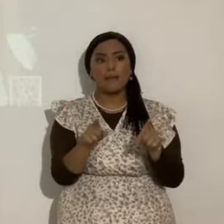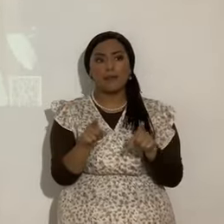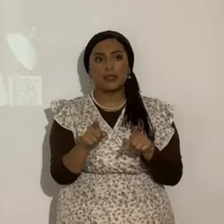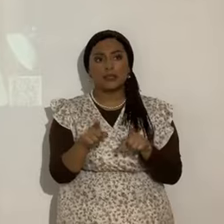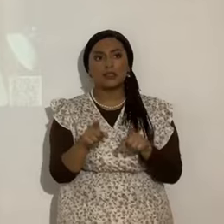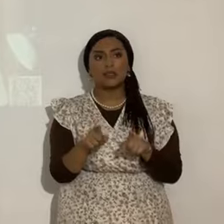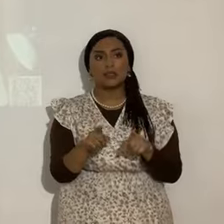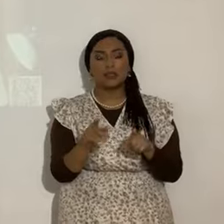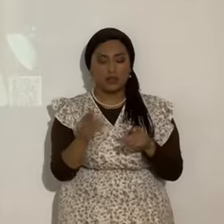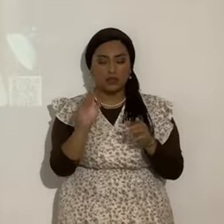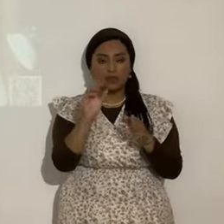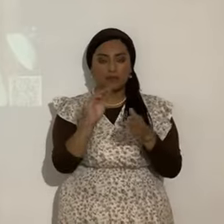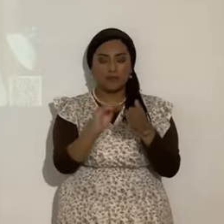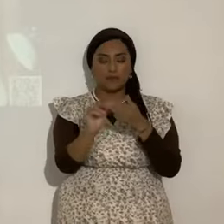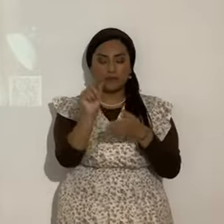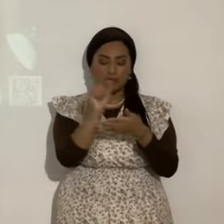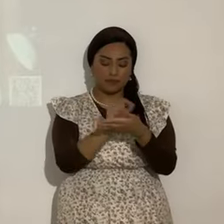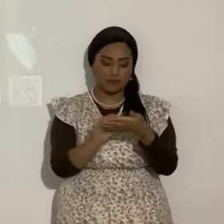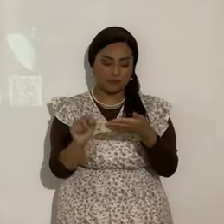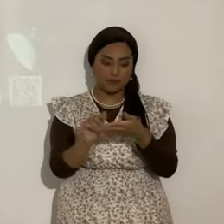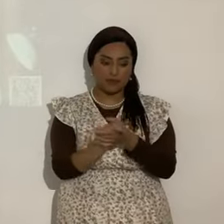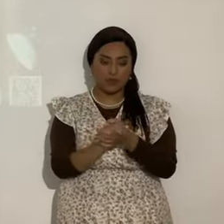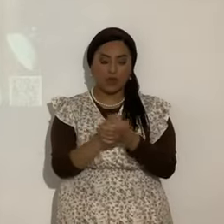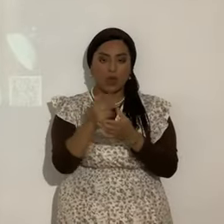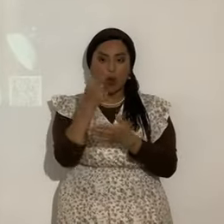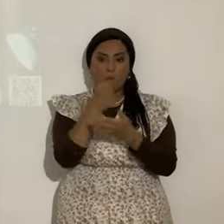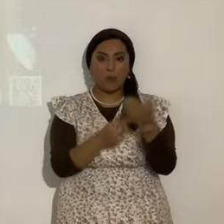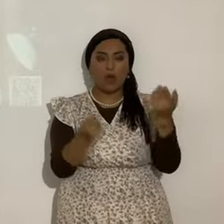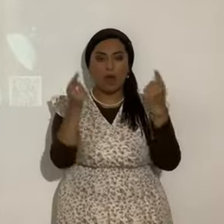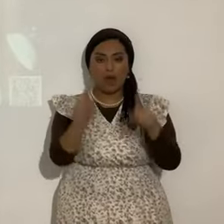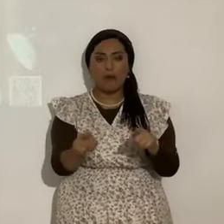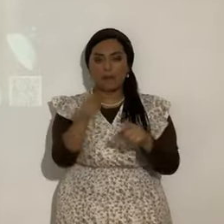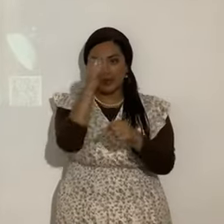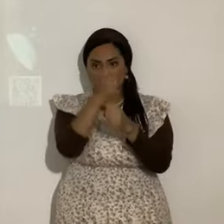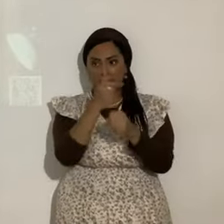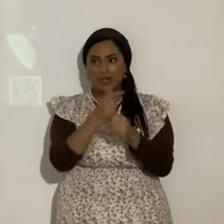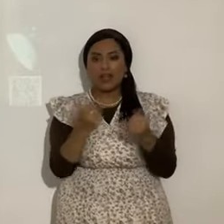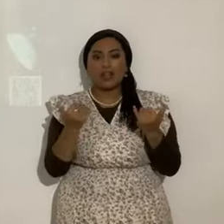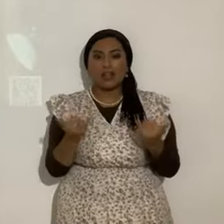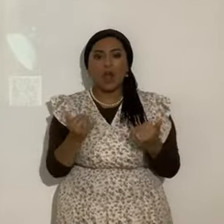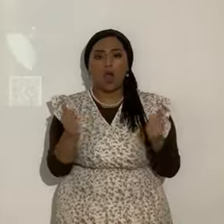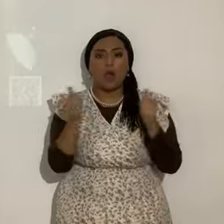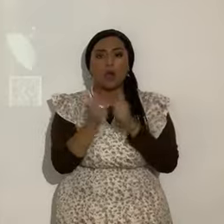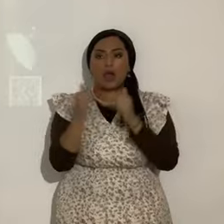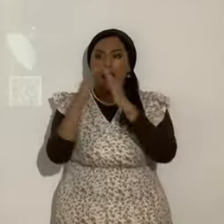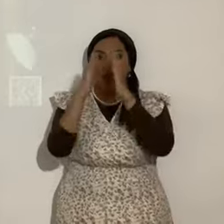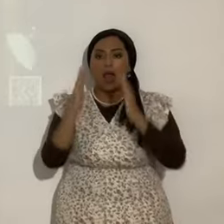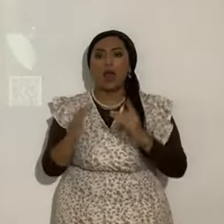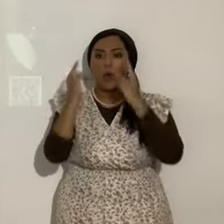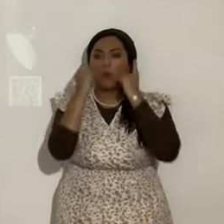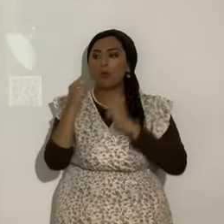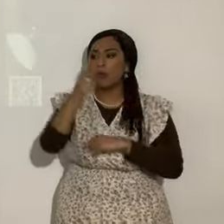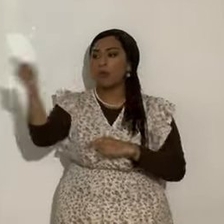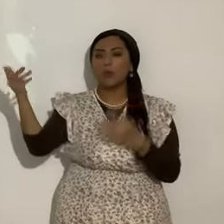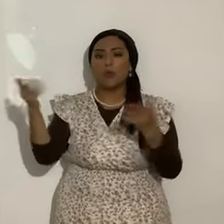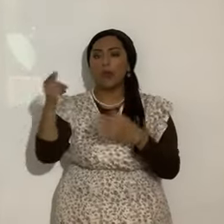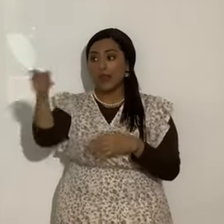Déjenme subrayar el 26. ¿Qué es lo que pasa, hermanos, ahorita con la amada casa de Judá? Ellos dicen, nosotros creemos en Dios.